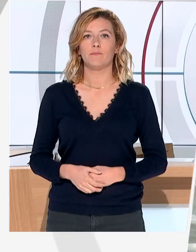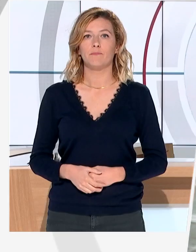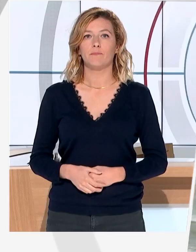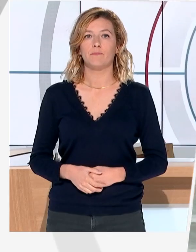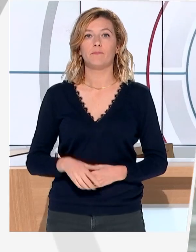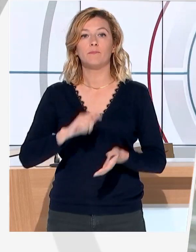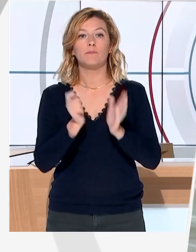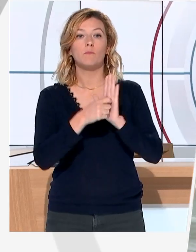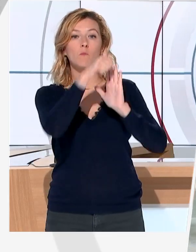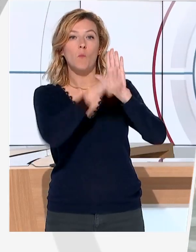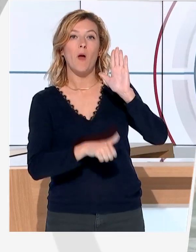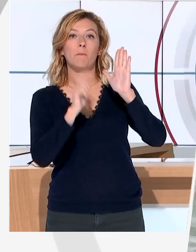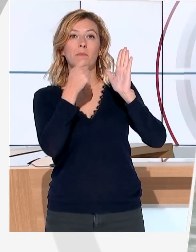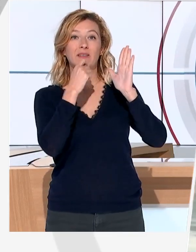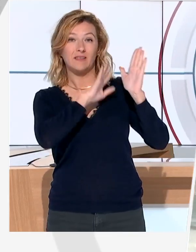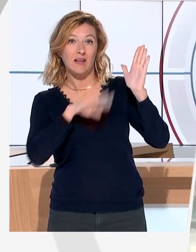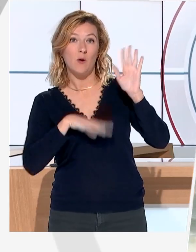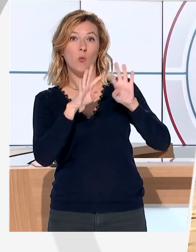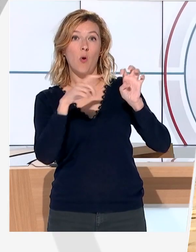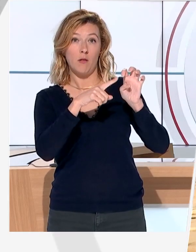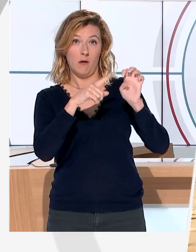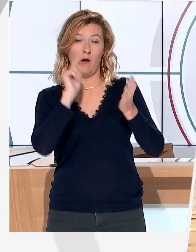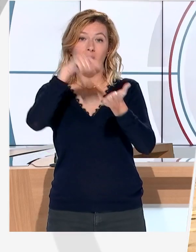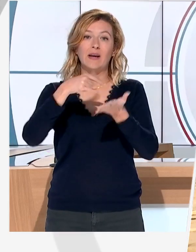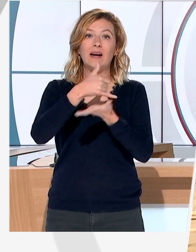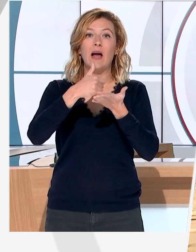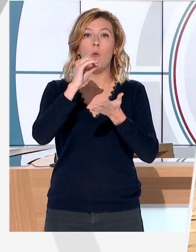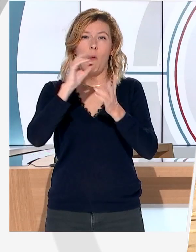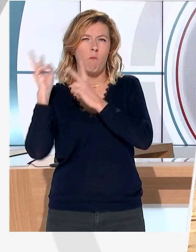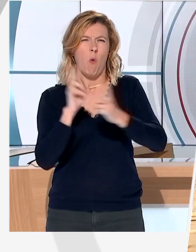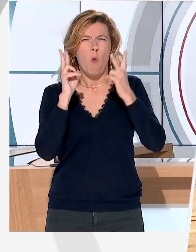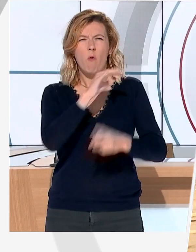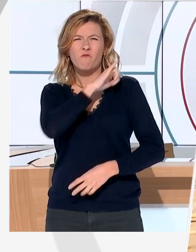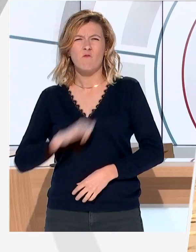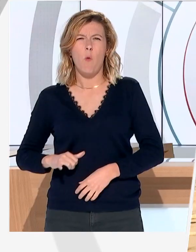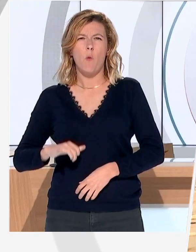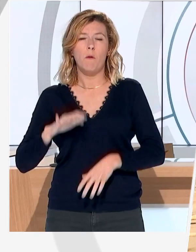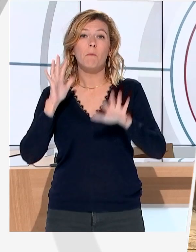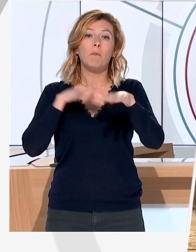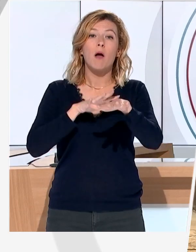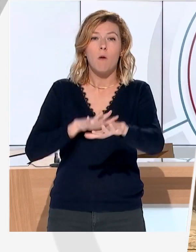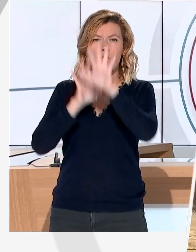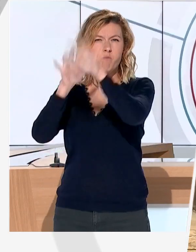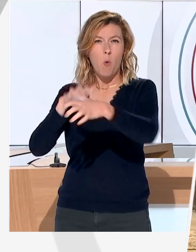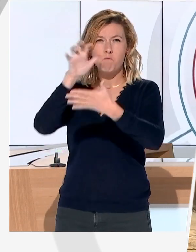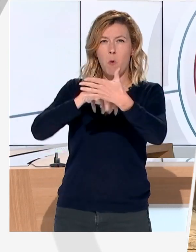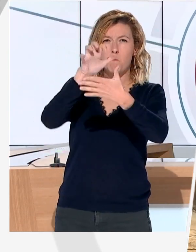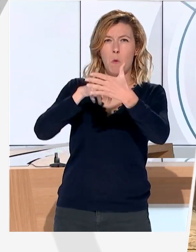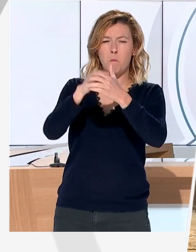Le fort coup de vent du dernier week-end de mars a fait des dégâts sur l'île de Léron. L'océan a une fois de plus gagné du terrain. L'érosion n'est pas une